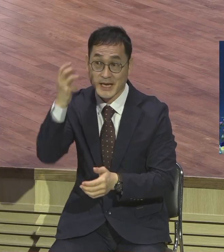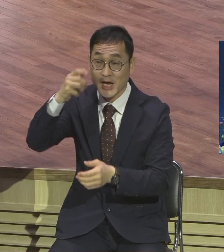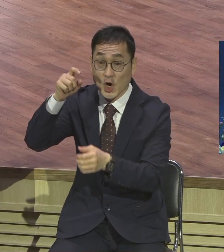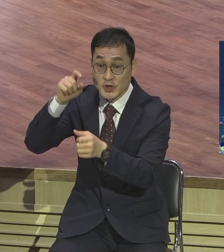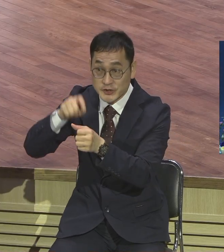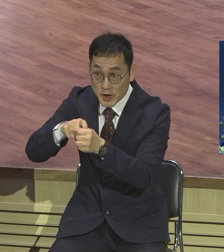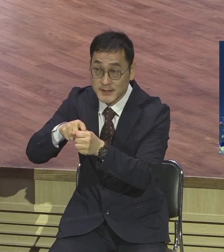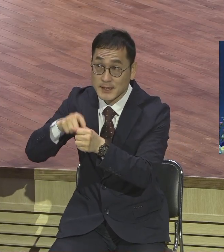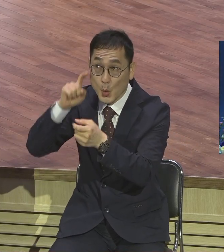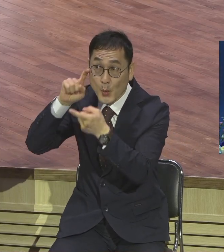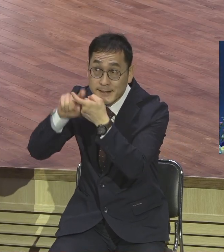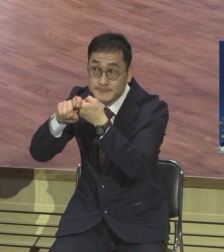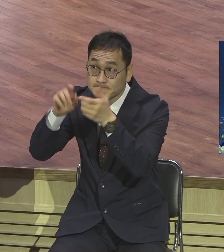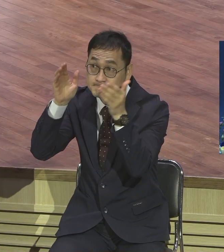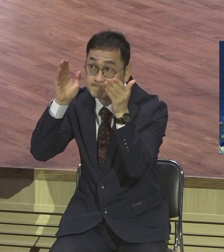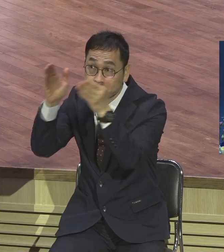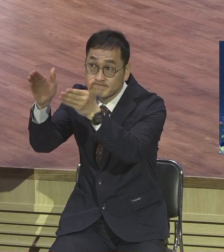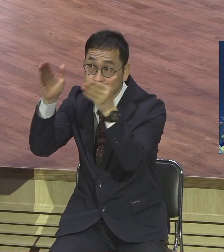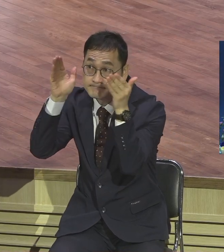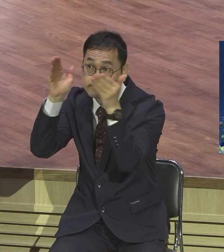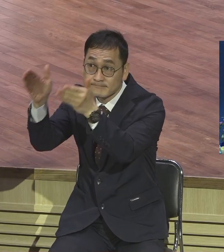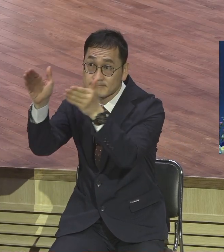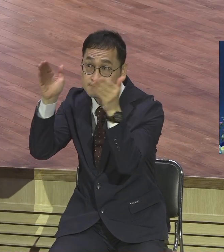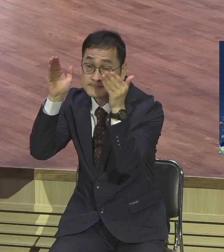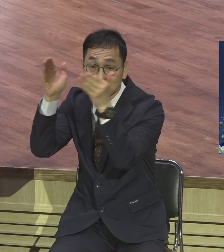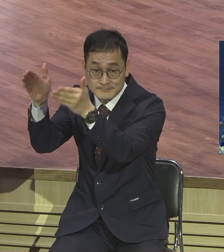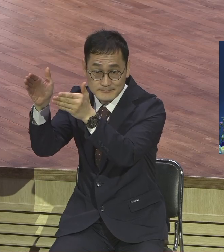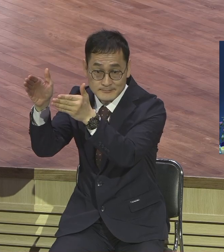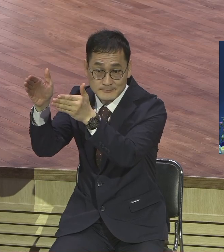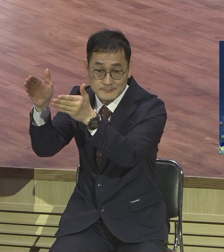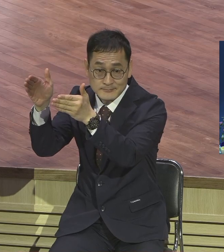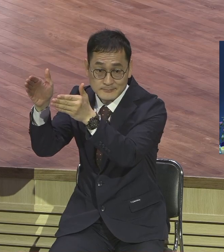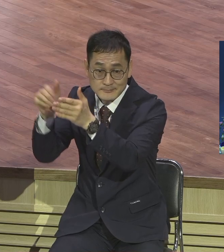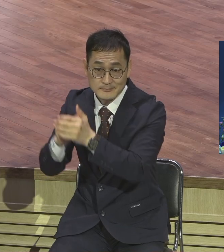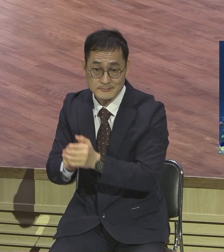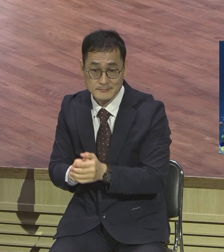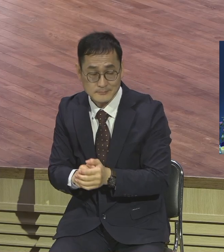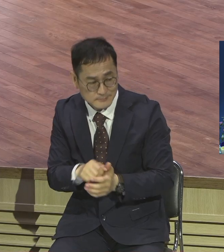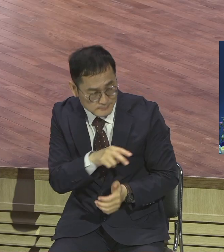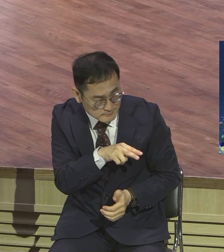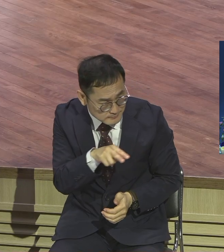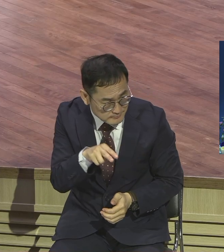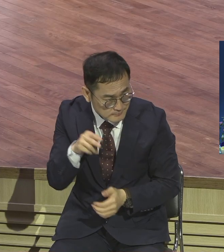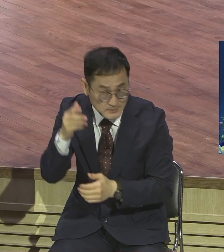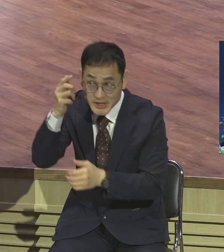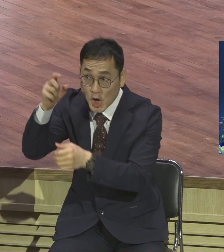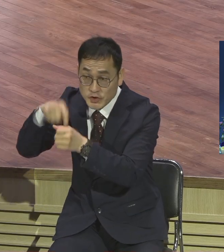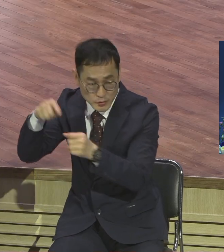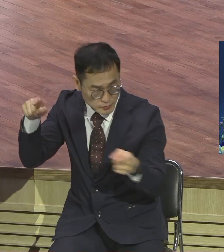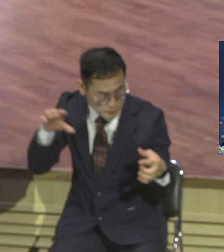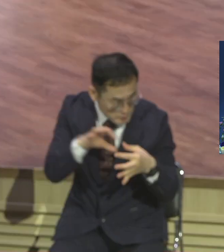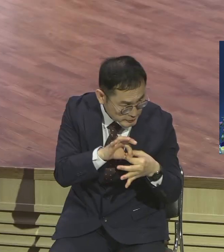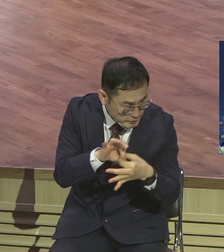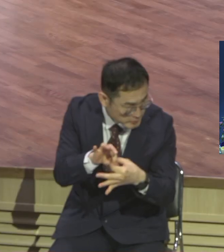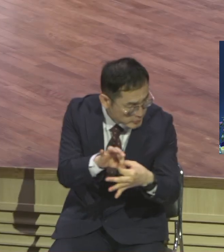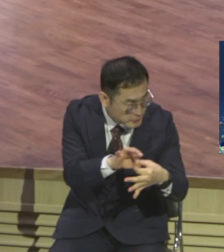우선순위를 두고 거기에 포커스를 맞추어서 모든 걸 다 대입시켜 나가야 돼요. 그래야 영원합니다.